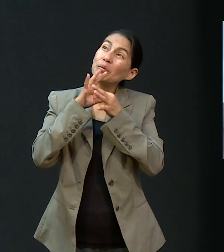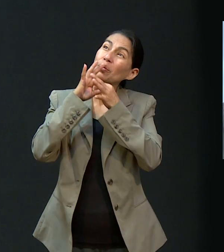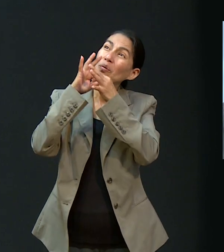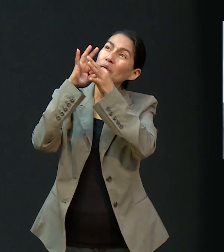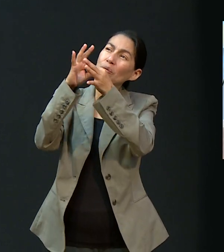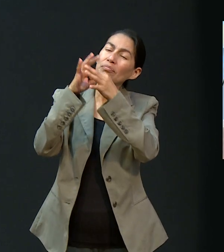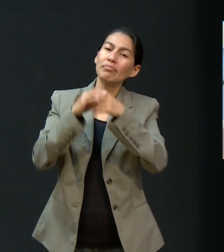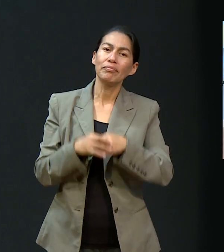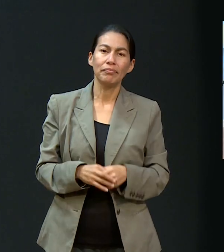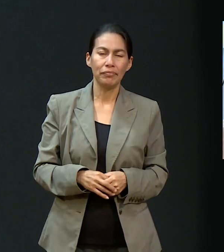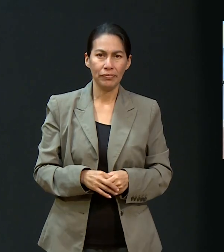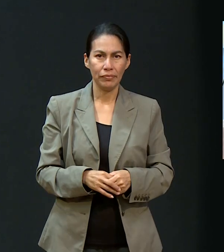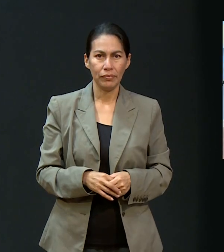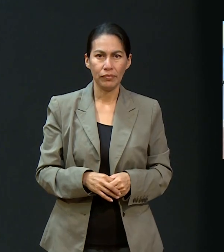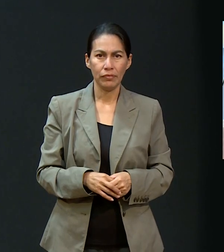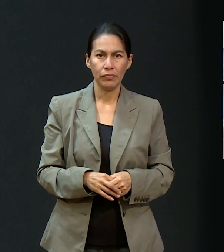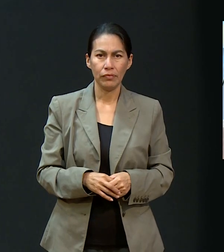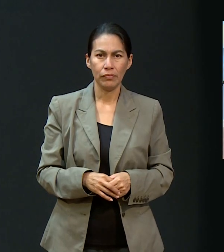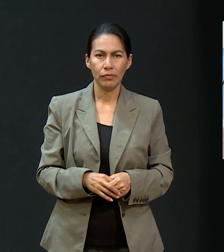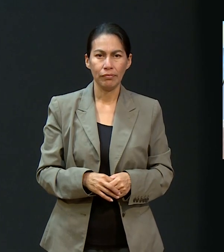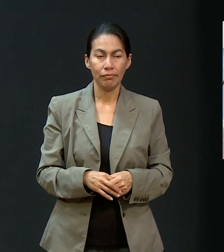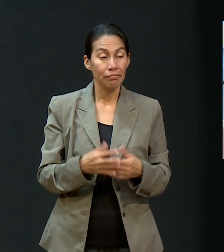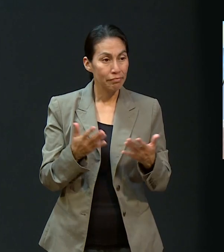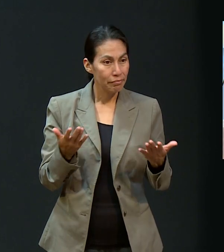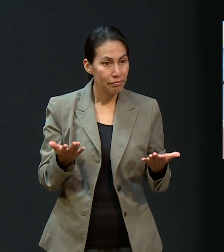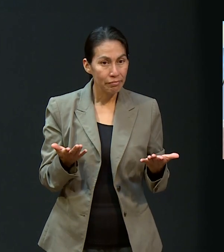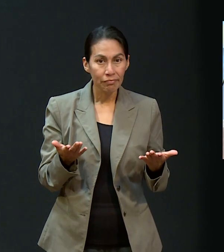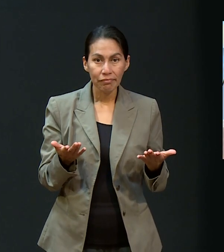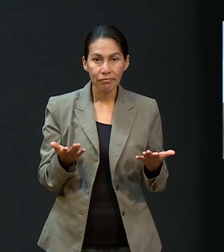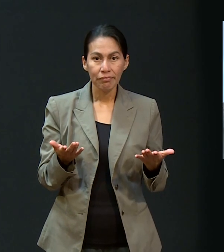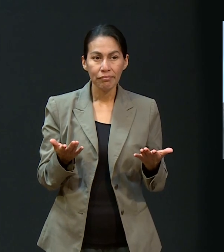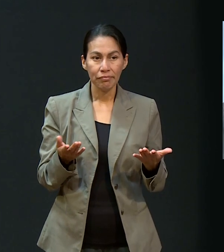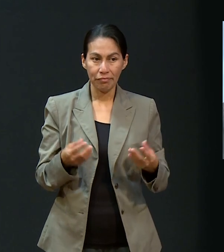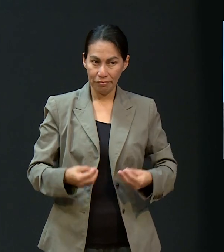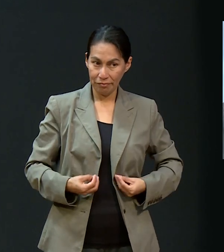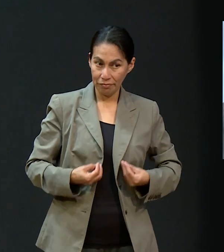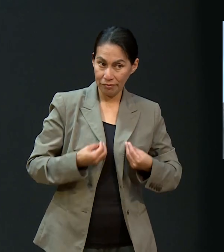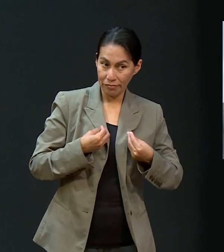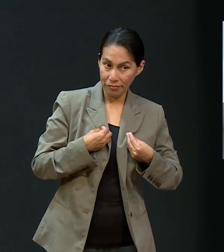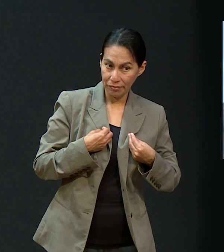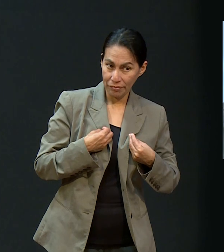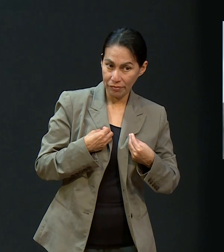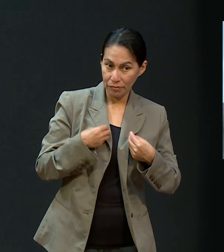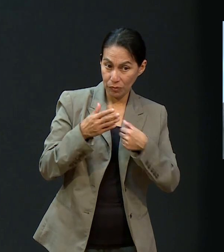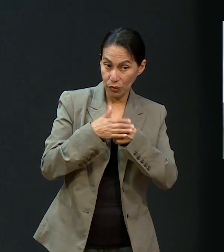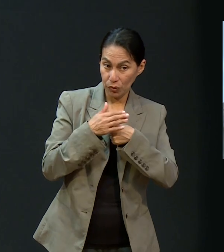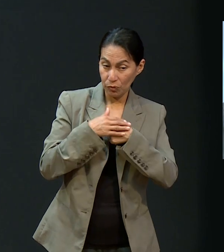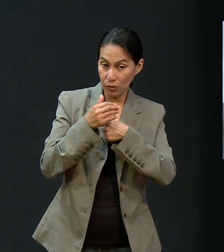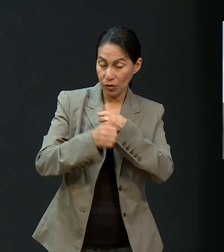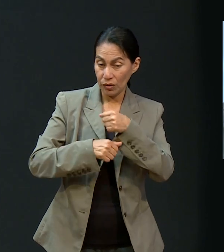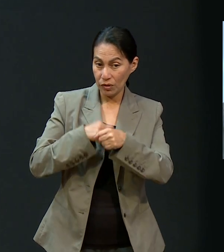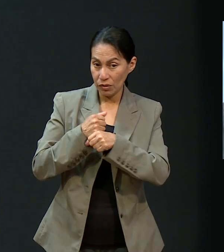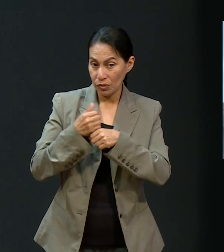en Cristo Jesús. Sí. Así que, bueno, realmente la vida durante el 2023